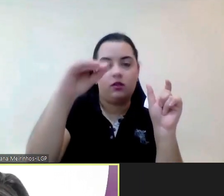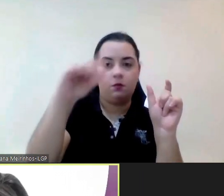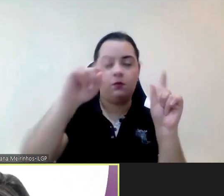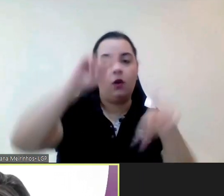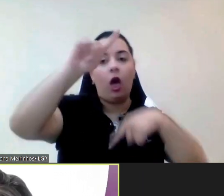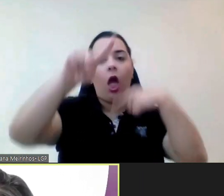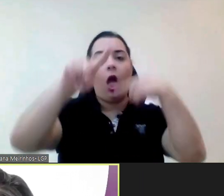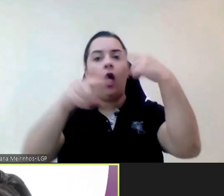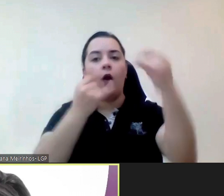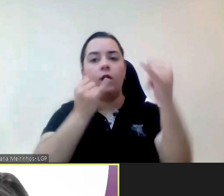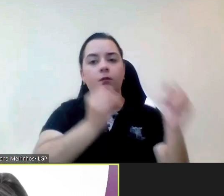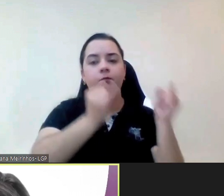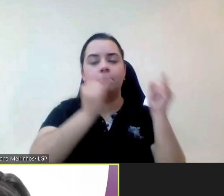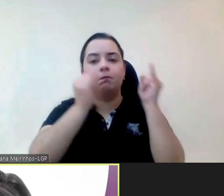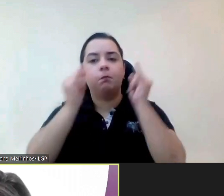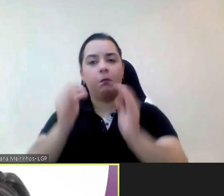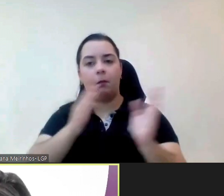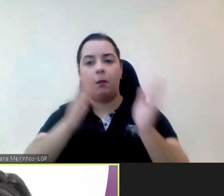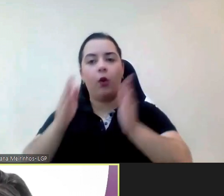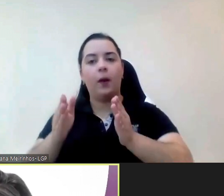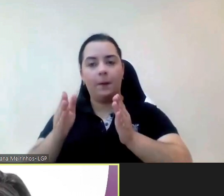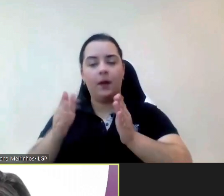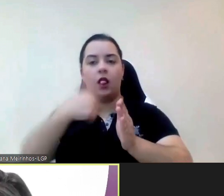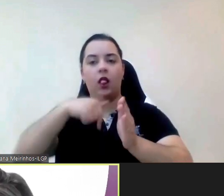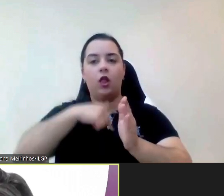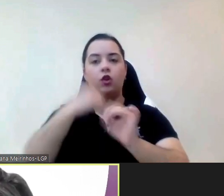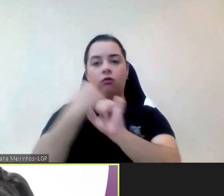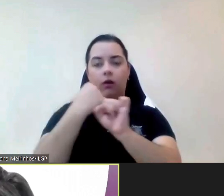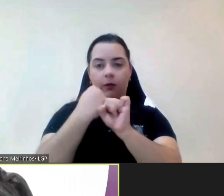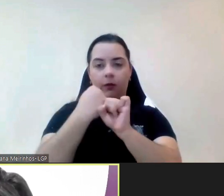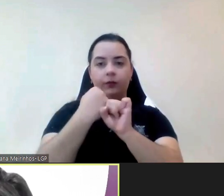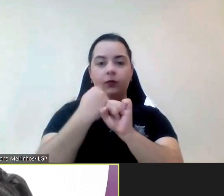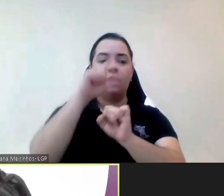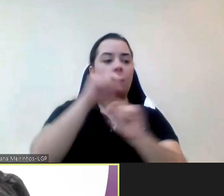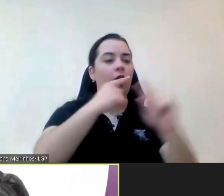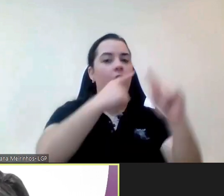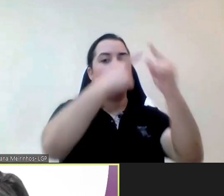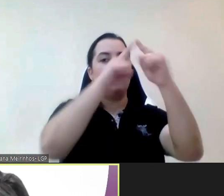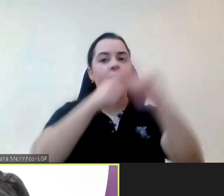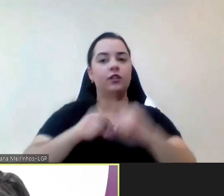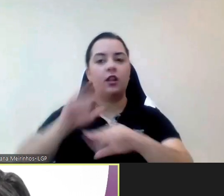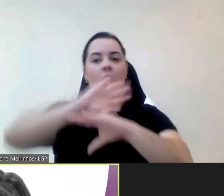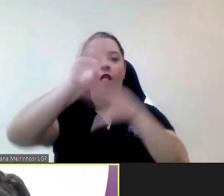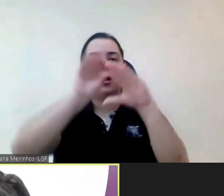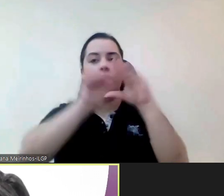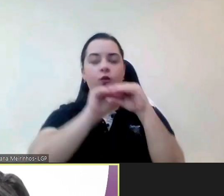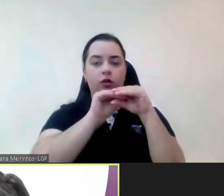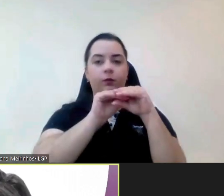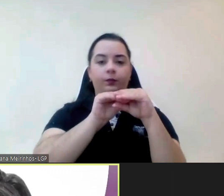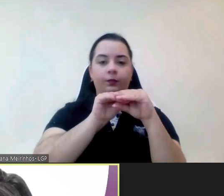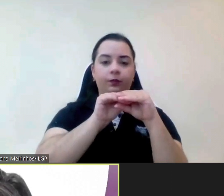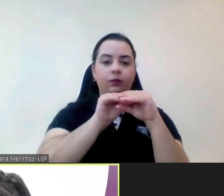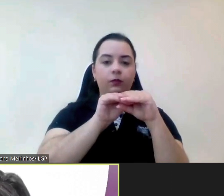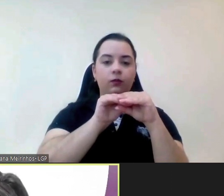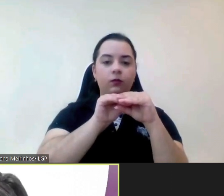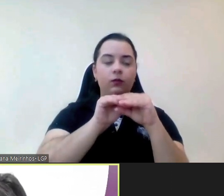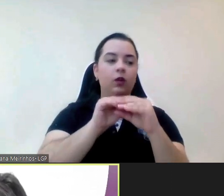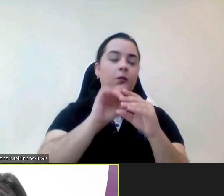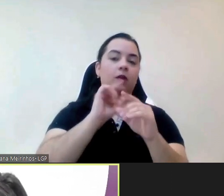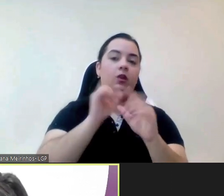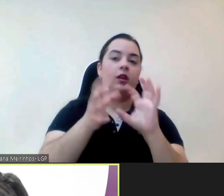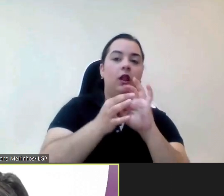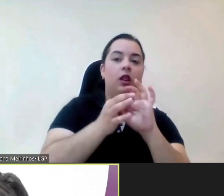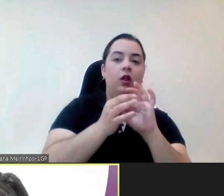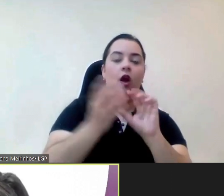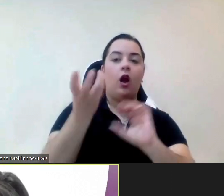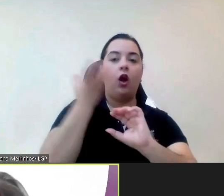atuação e esta questão da diversidade e da inclusão quer quanto à questão da inovação cultural quer ao